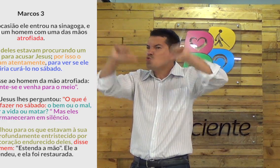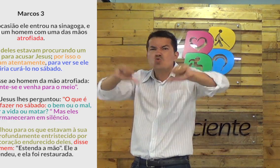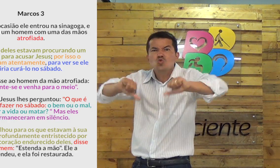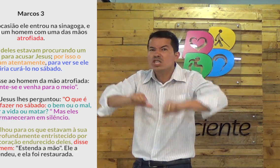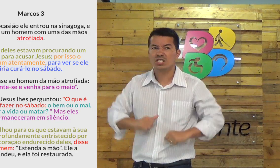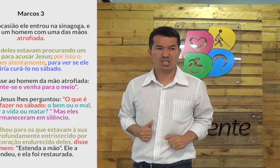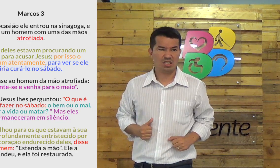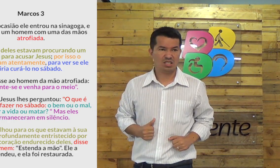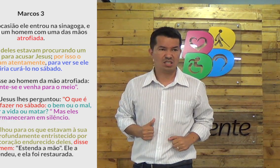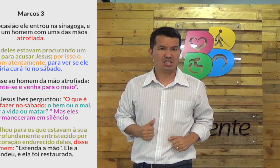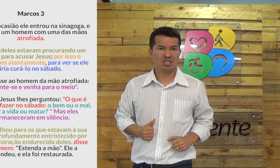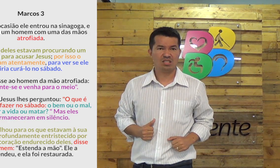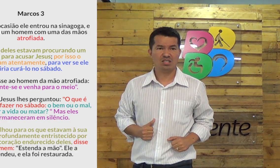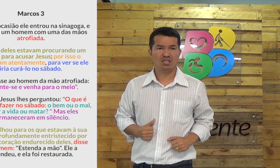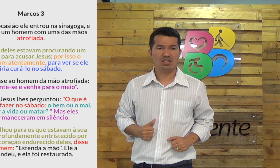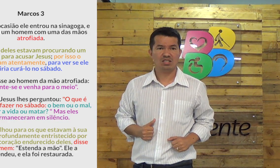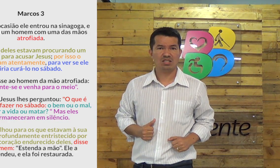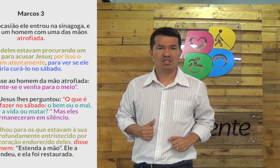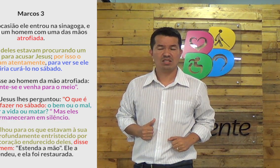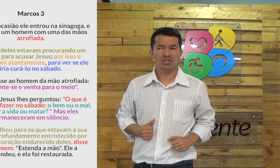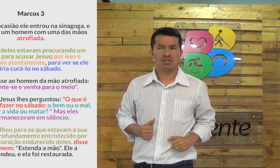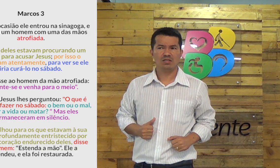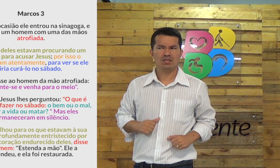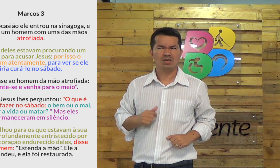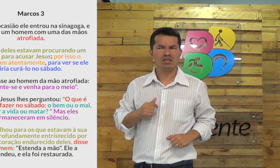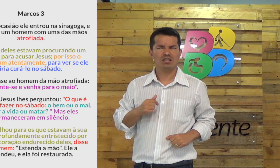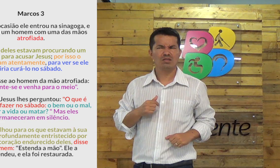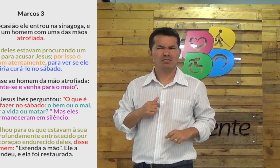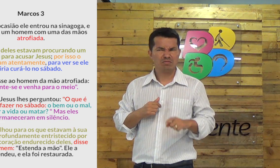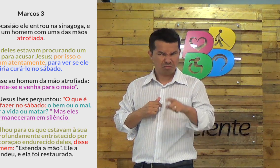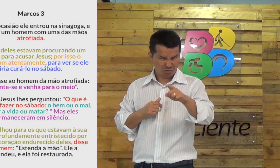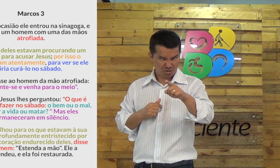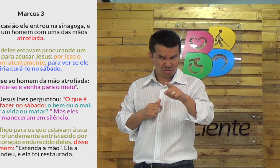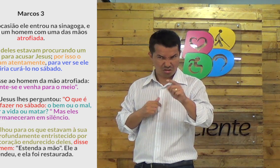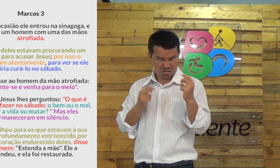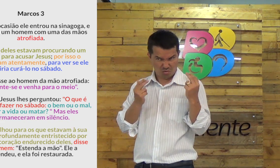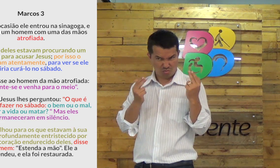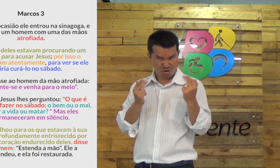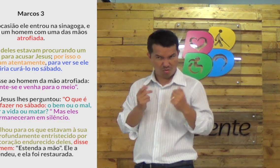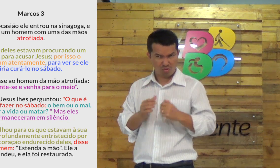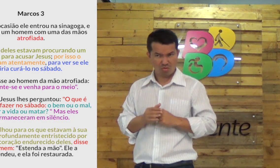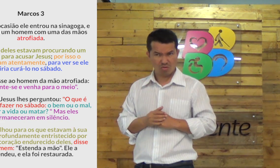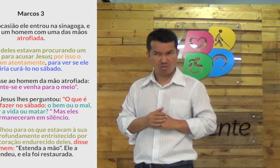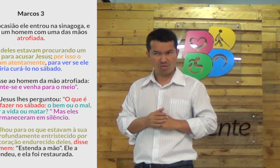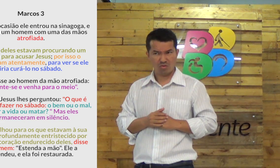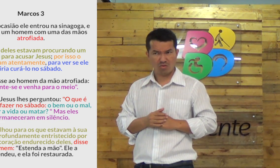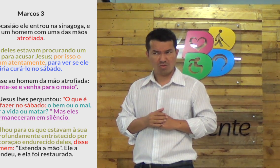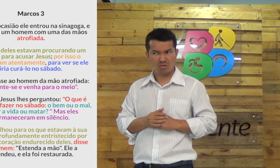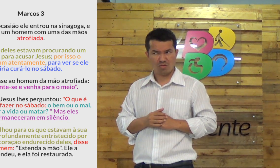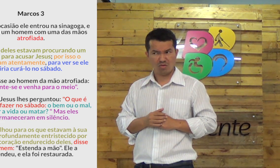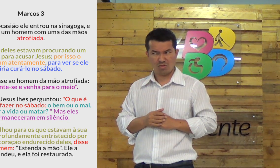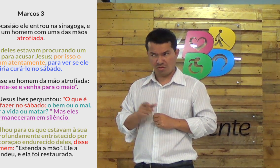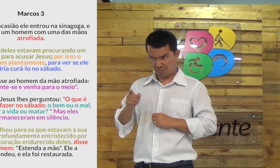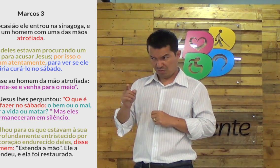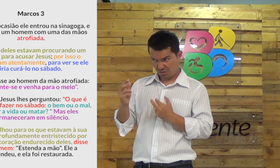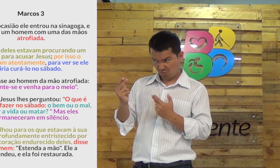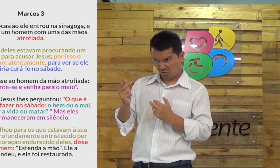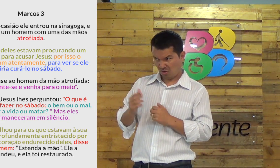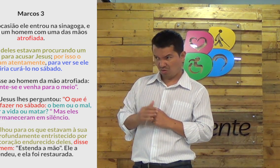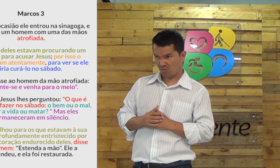ou às vezes tudo de ruim está acontecendo com ele tudo vai mal de repente você para e olha nossa